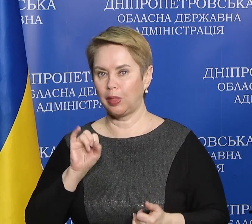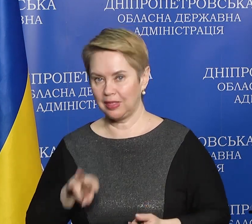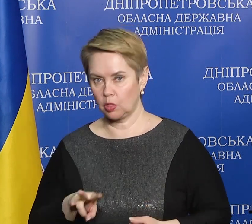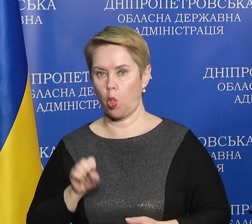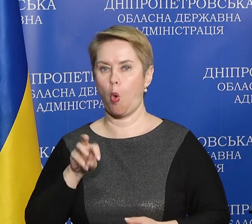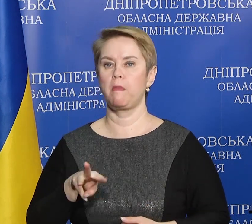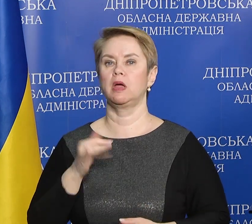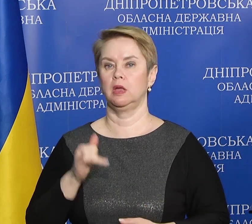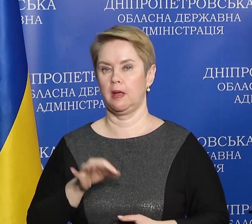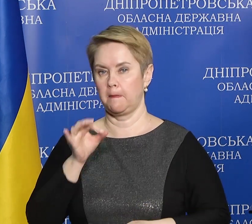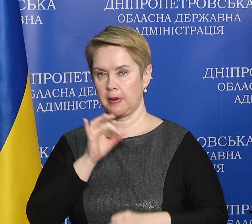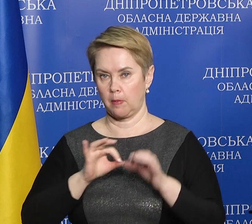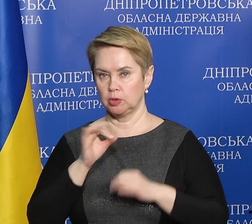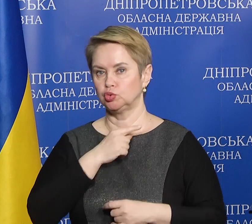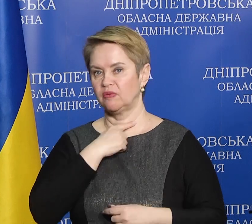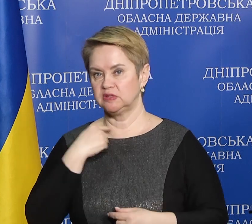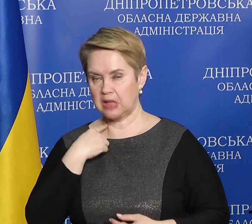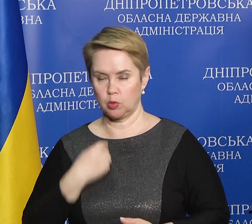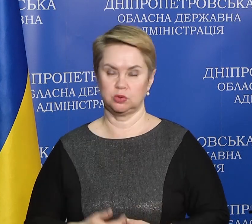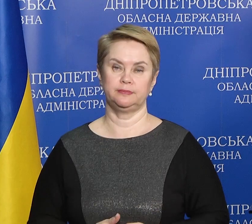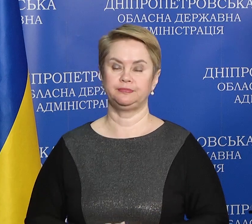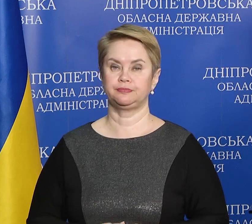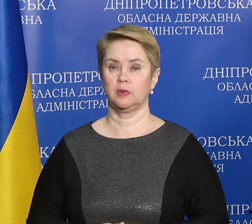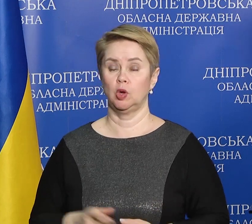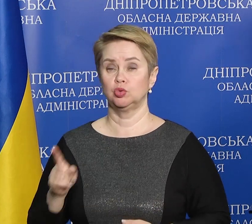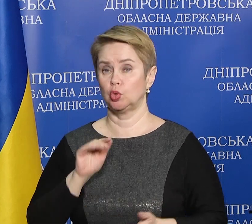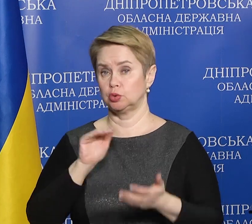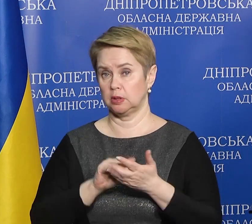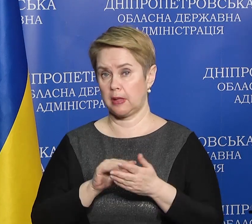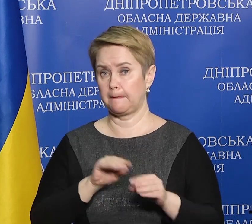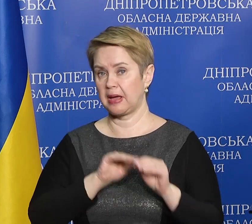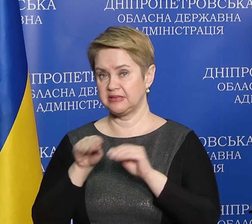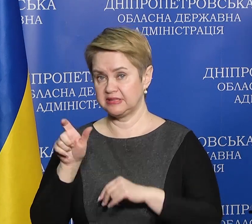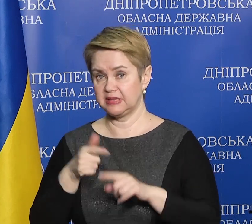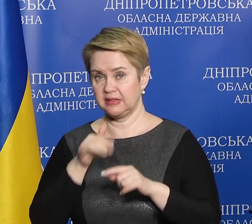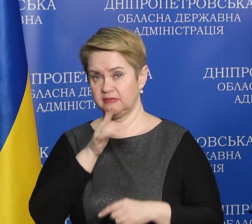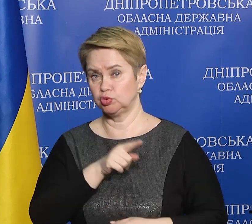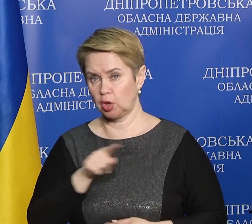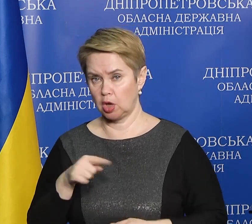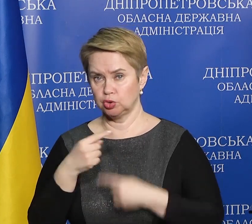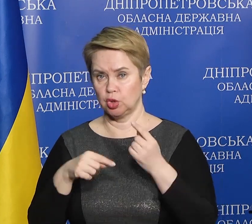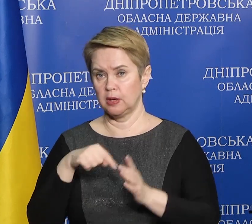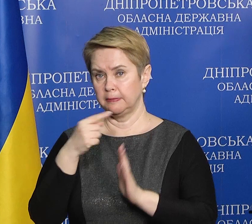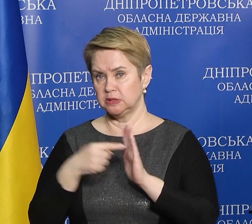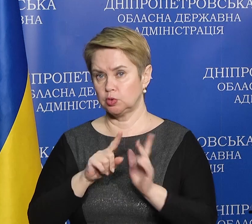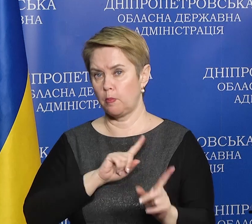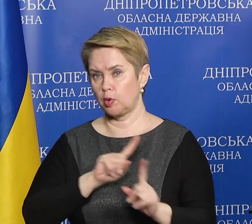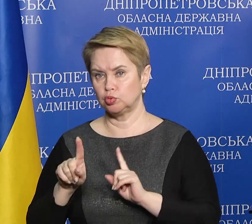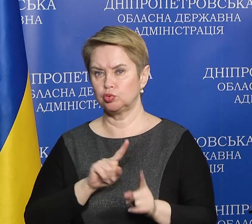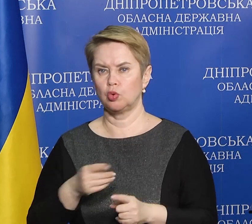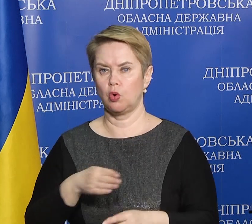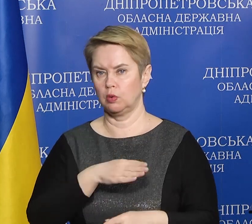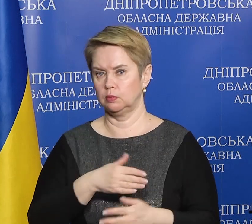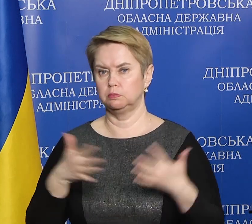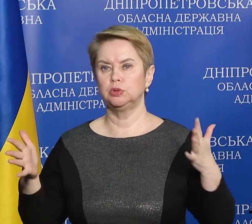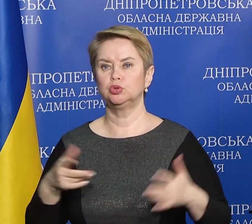препаратами щодовидної залози. Що стосується переселенців, за цей час через місто пройшло близько